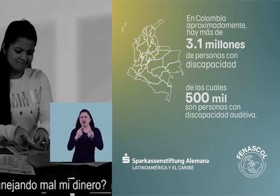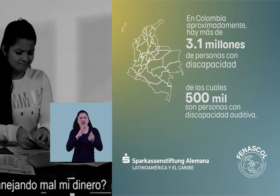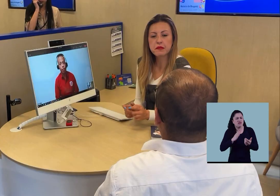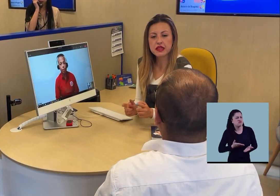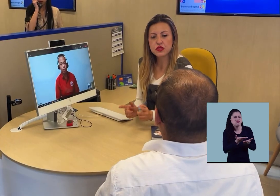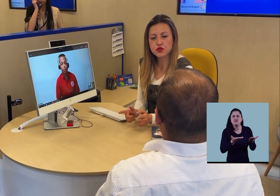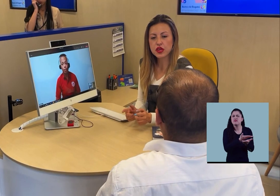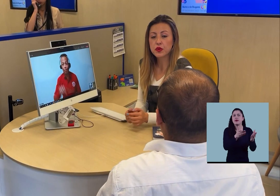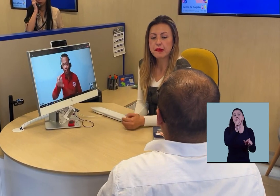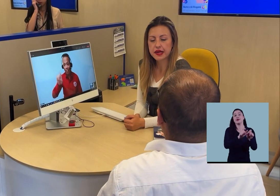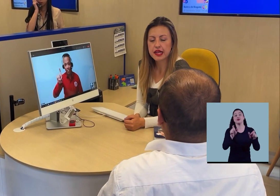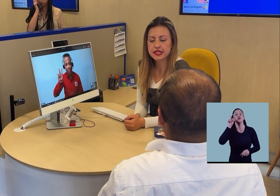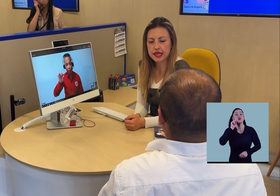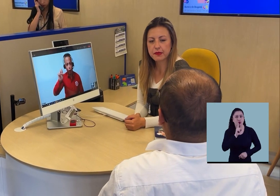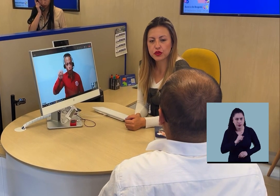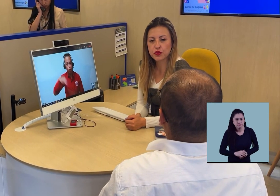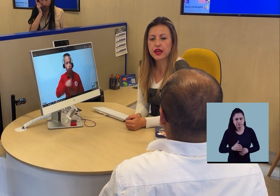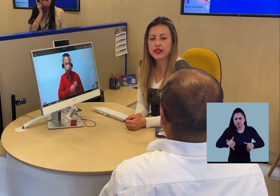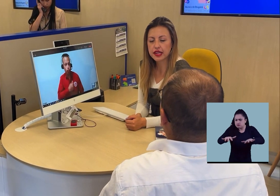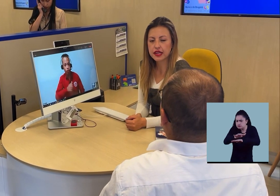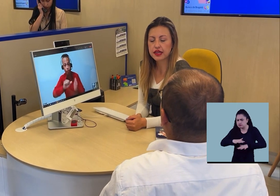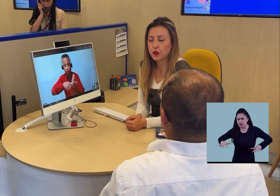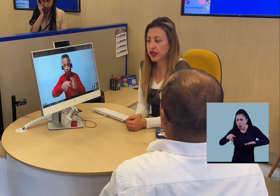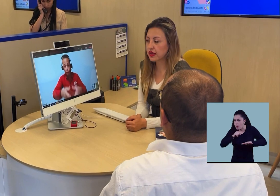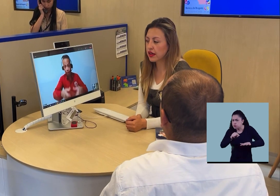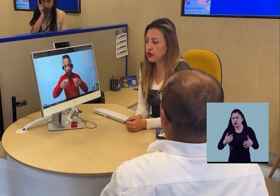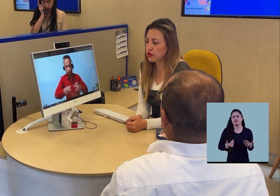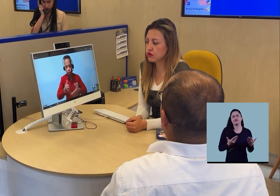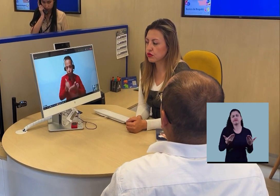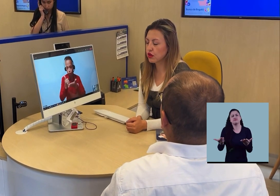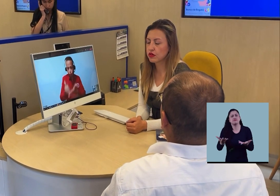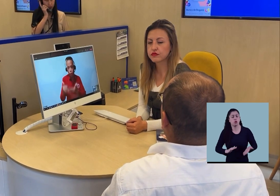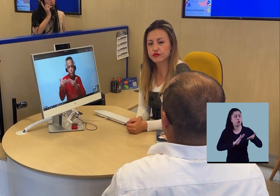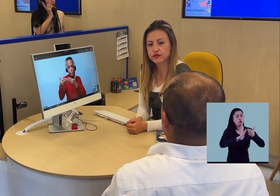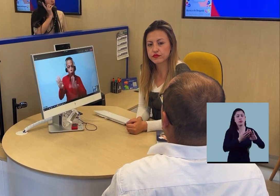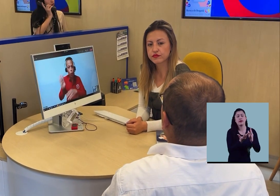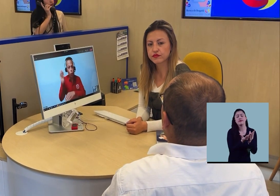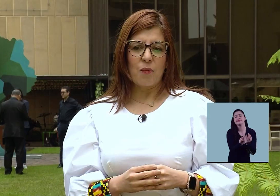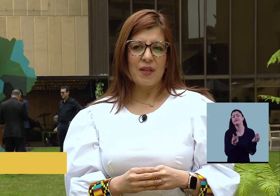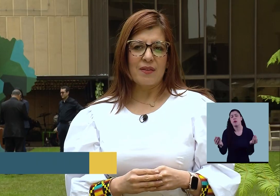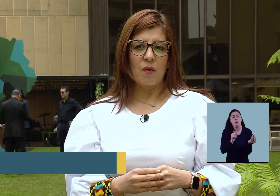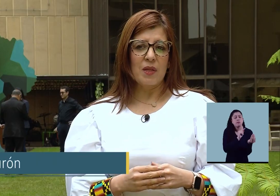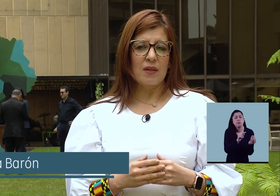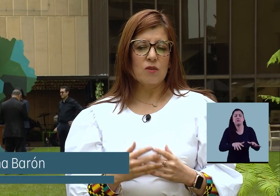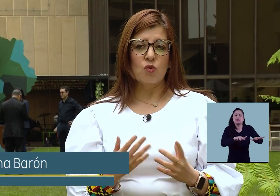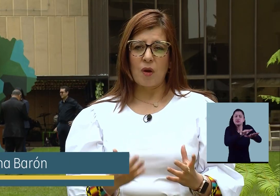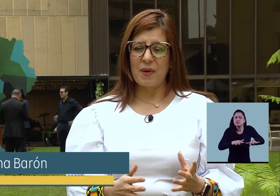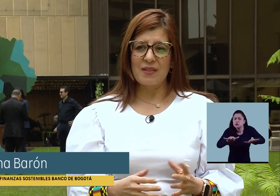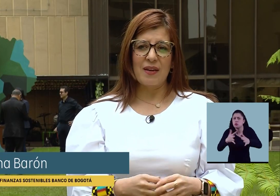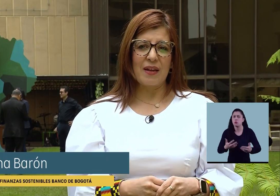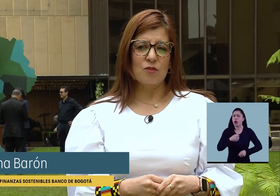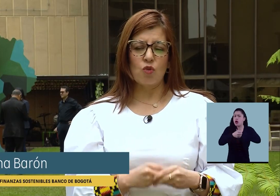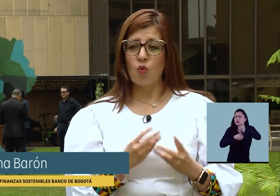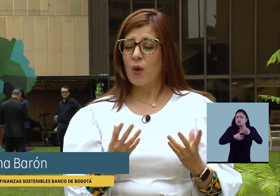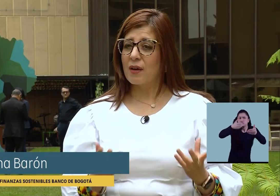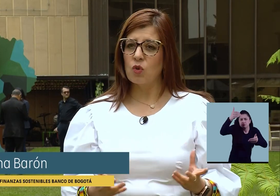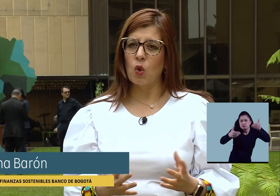Estamos emprendiendo una serie de iniciativas que aseguren que todas las comunidades, independientemente de sus capacidades o su ubicación